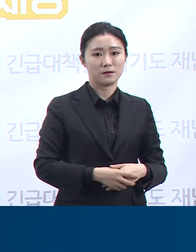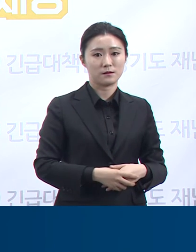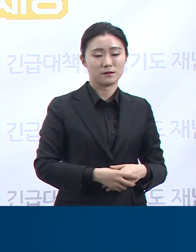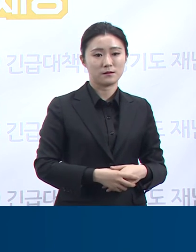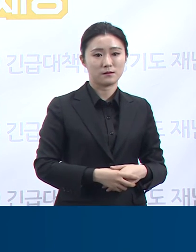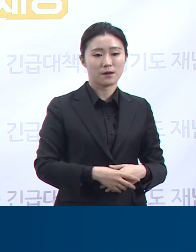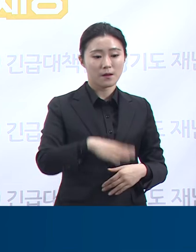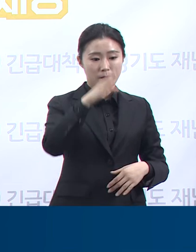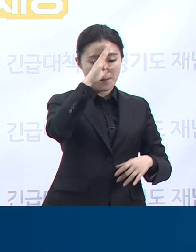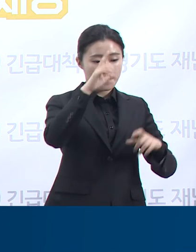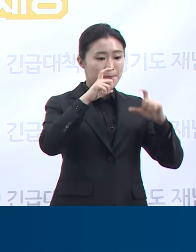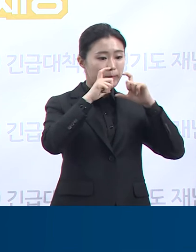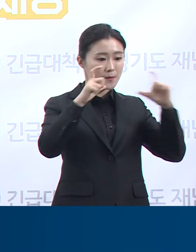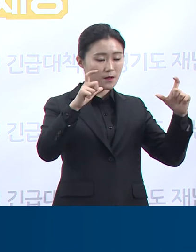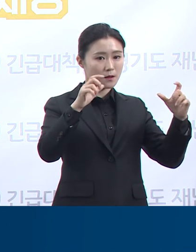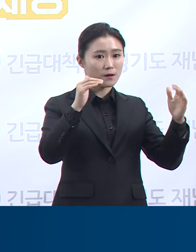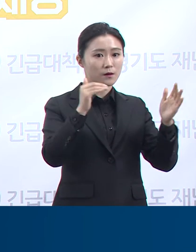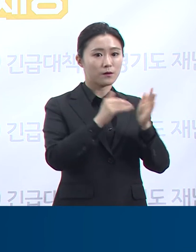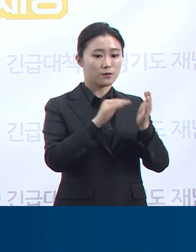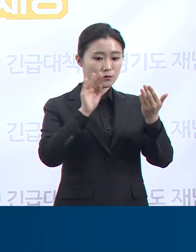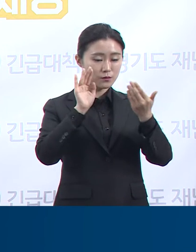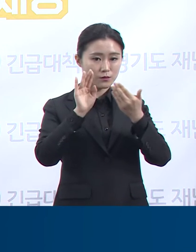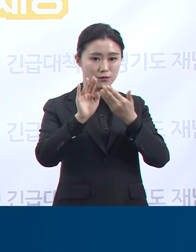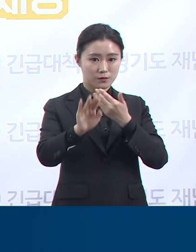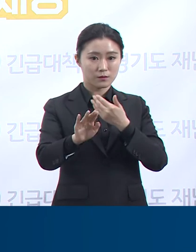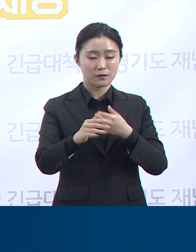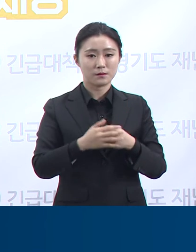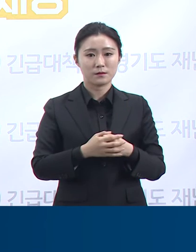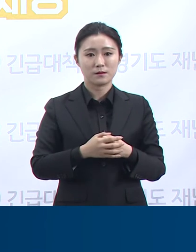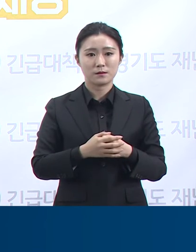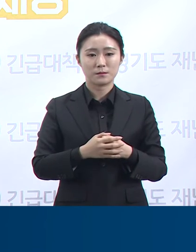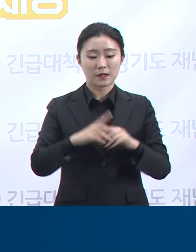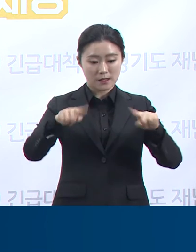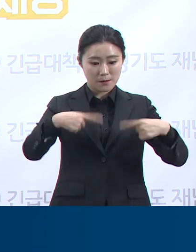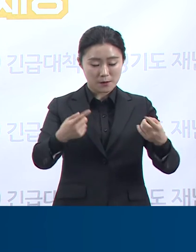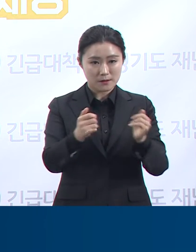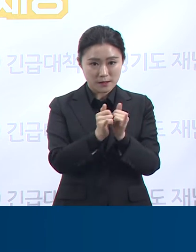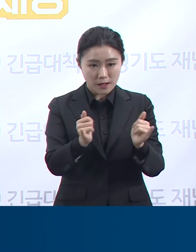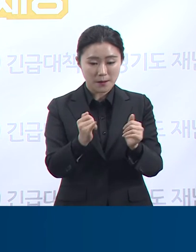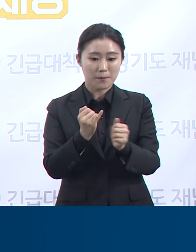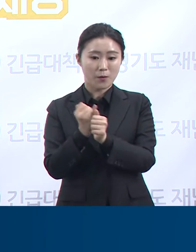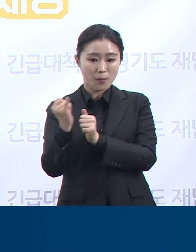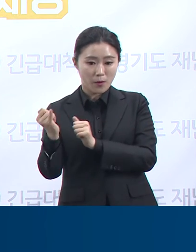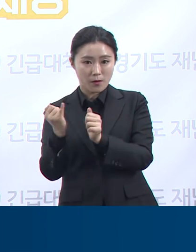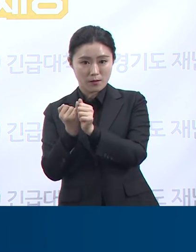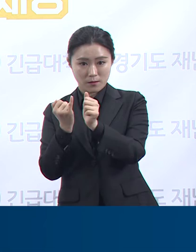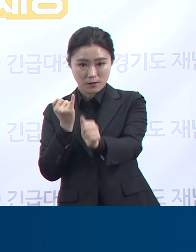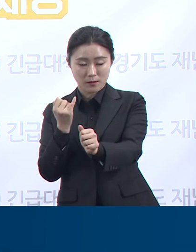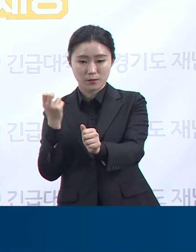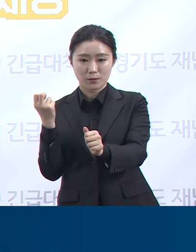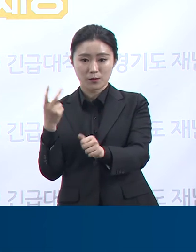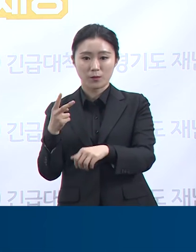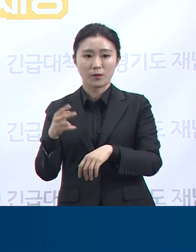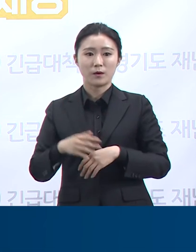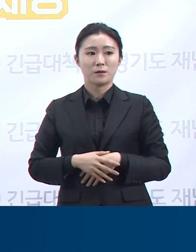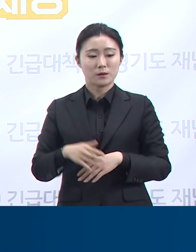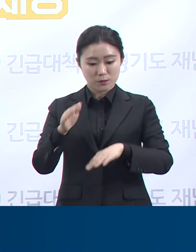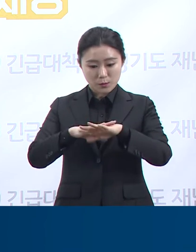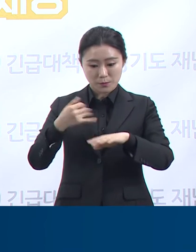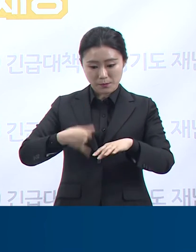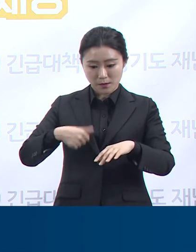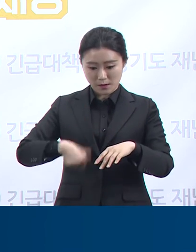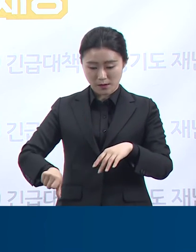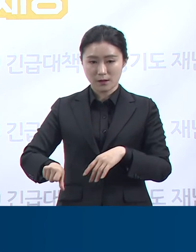금일 0시까지 목회자 모임의 참석자, 그의 배우자, 며느리, 손주 등 8명의 확진자가